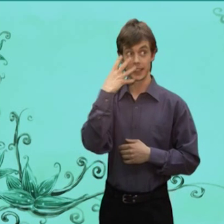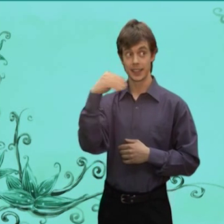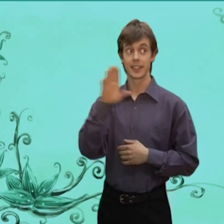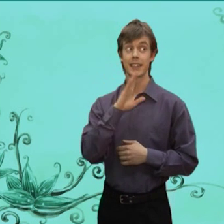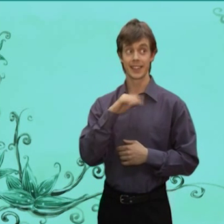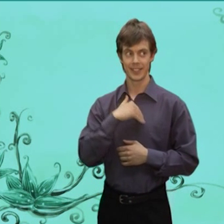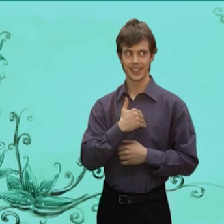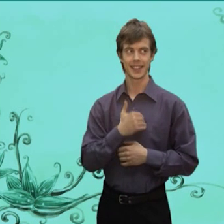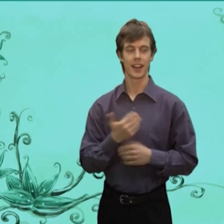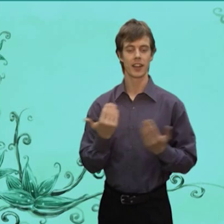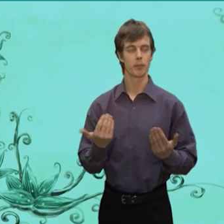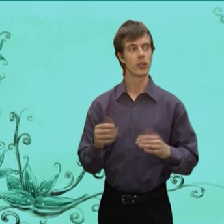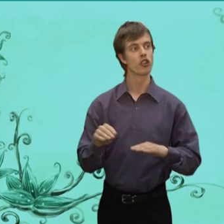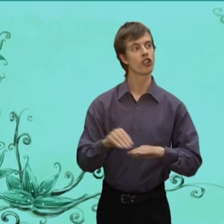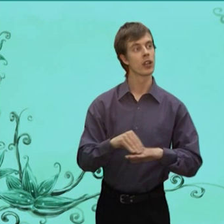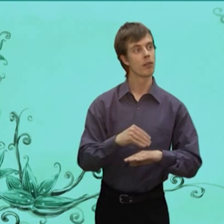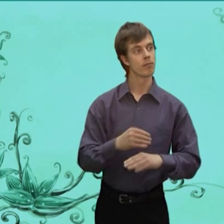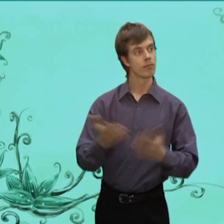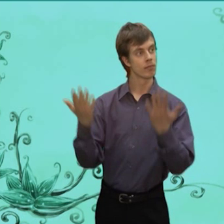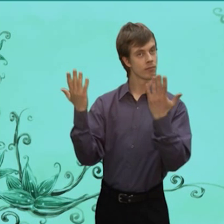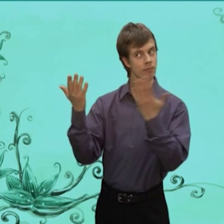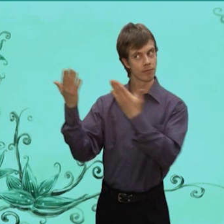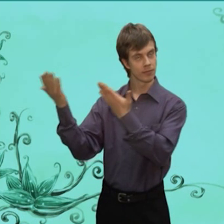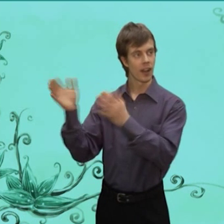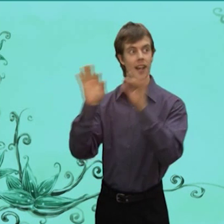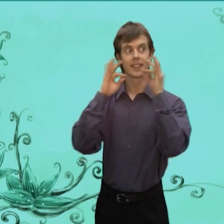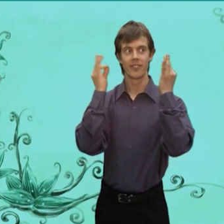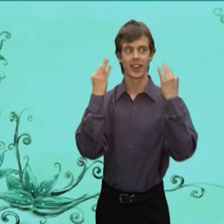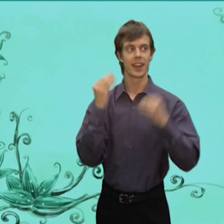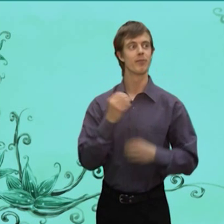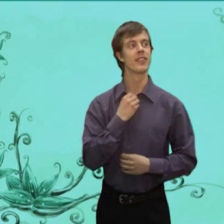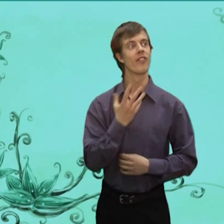Лисица Девица А теперь Жена Котофей Иваныч